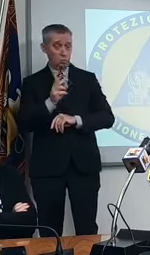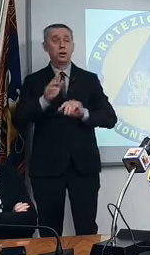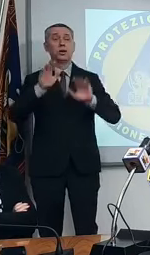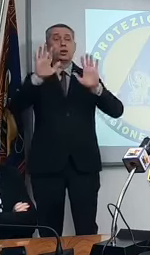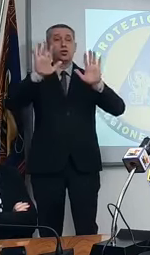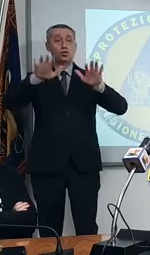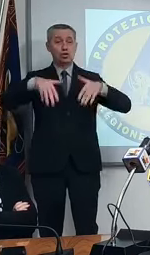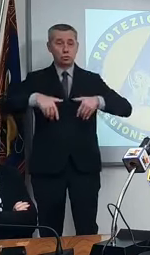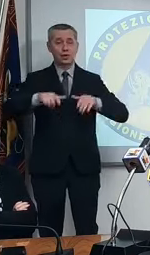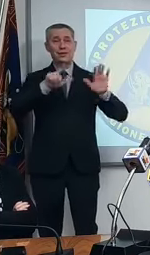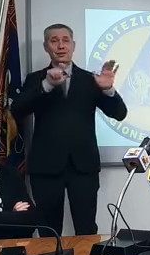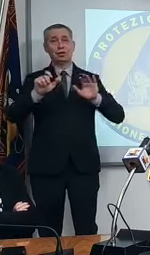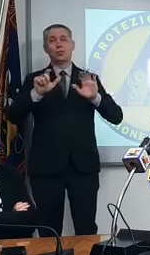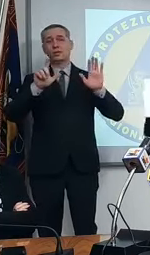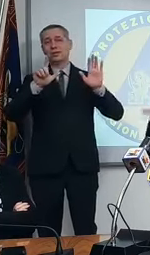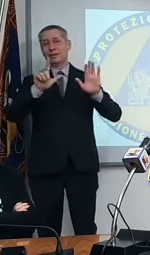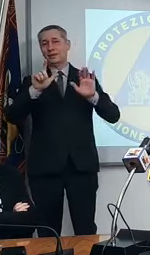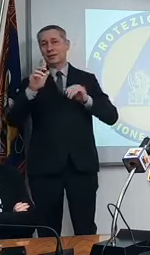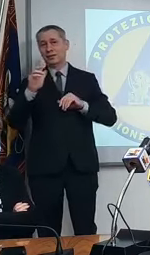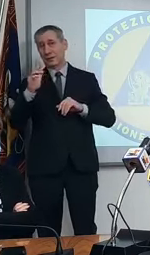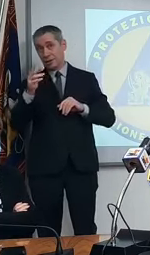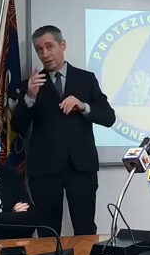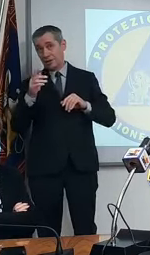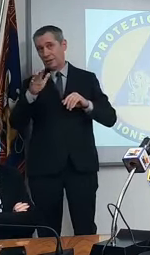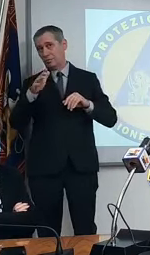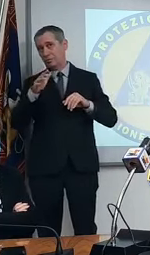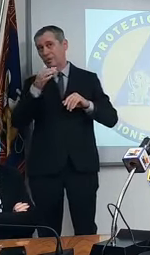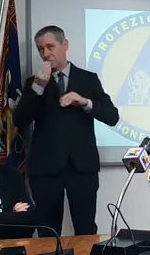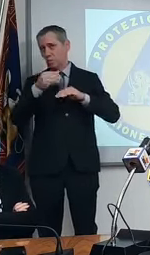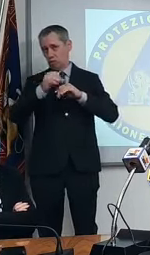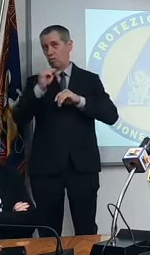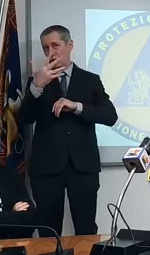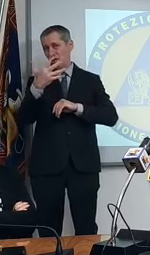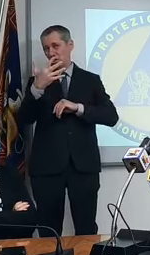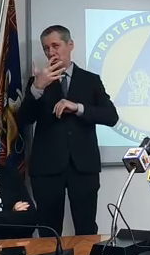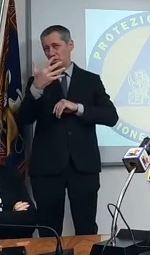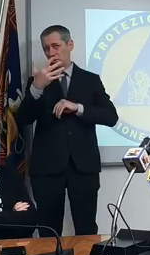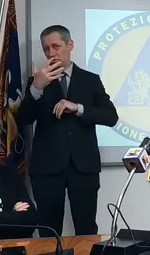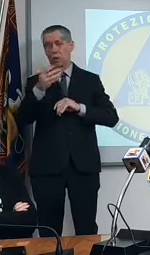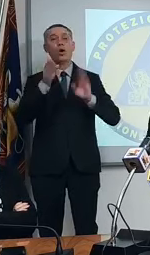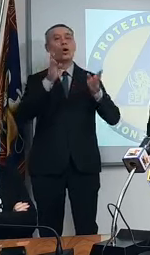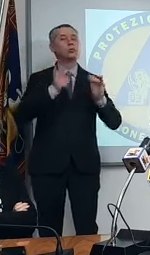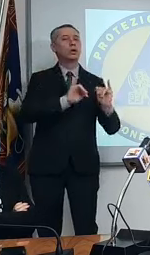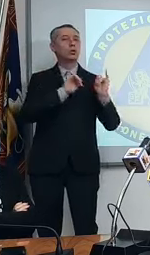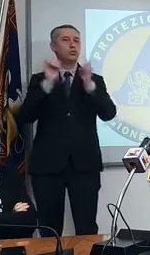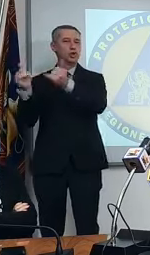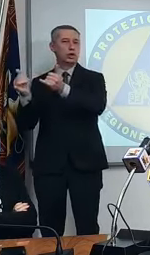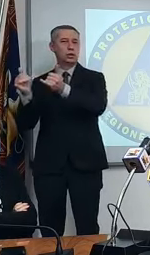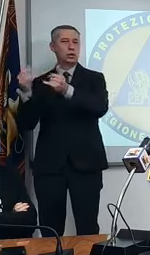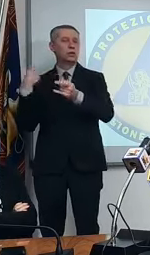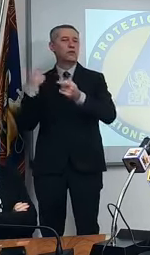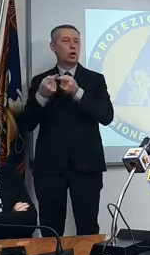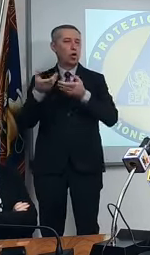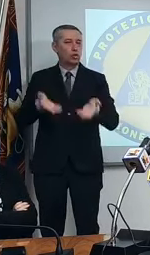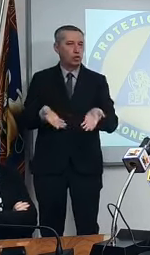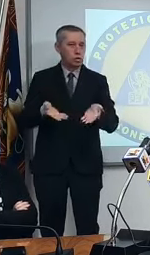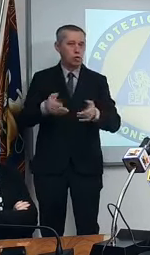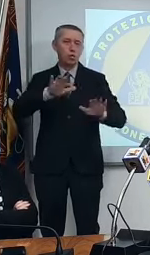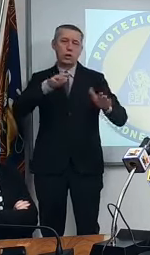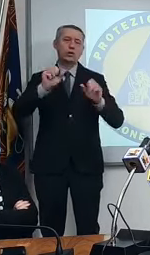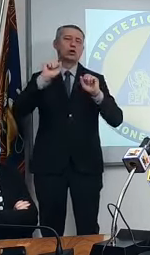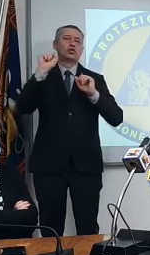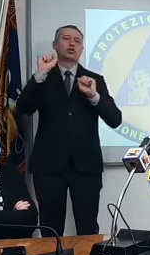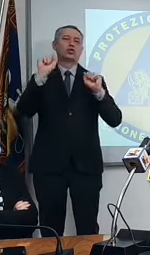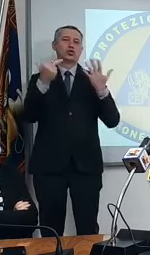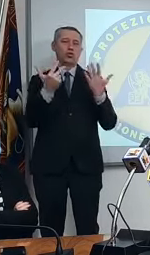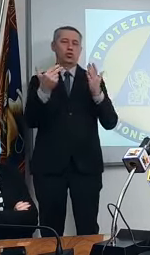.770 più 15 purtroppo e il totale dei dimessi dall'ospedale ad oggi sono quasi 18